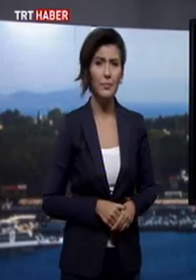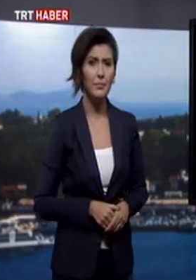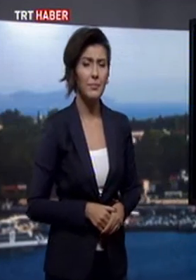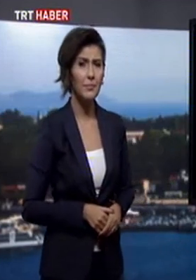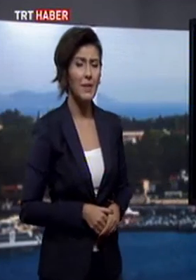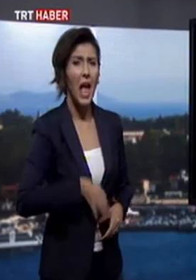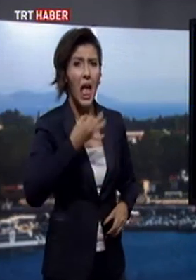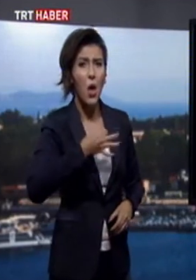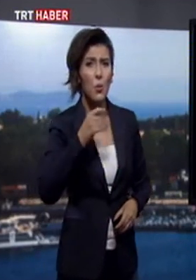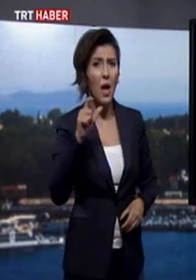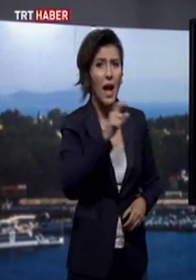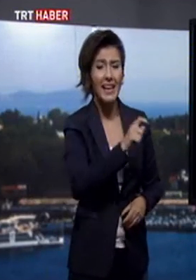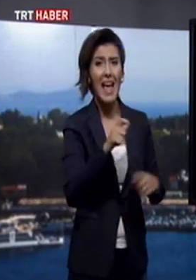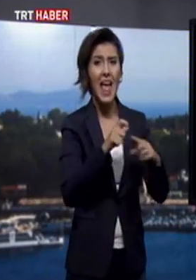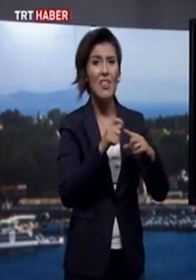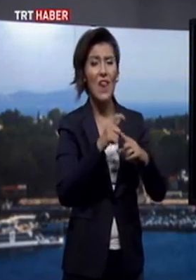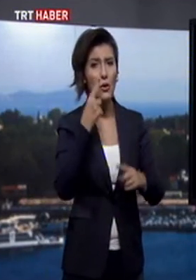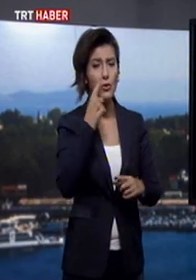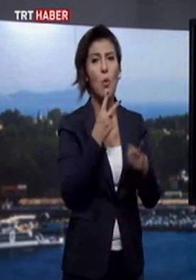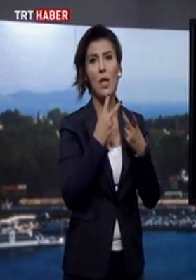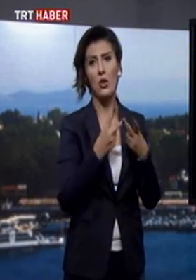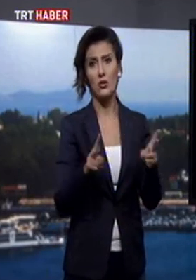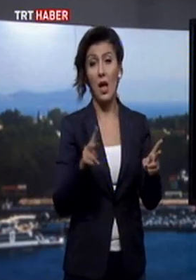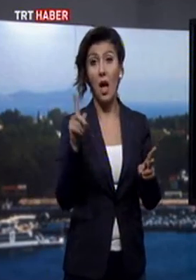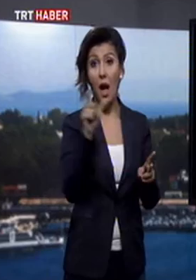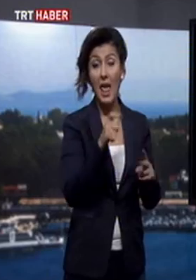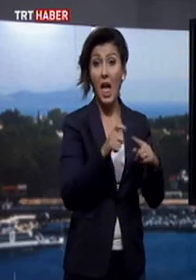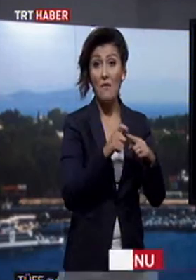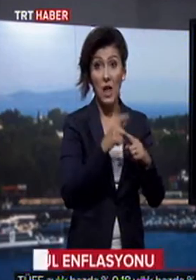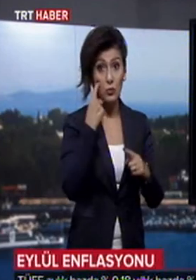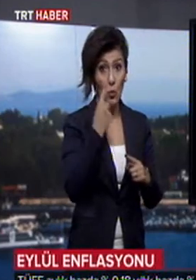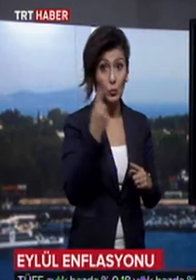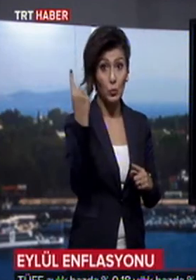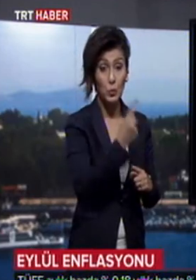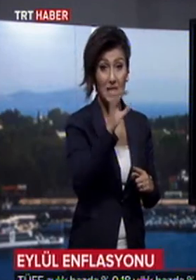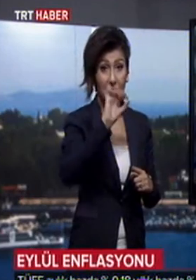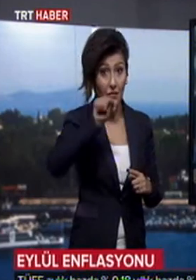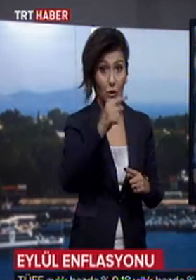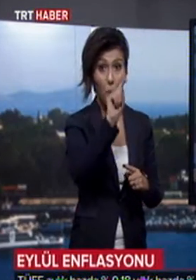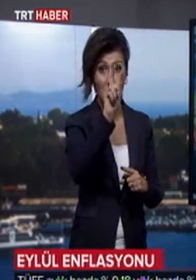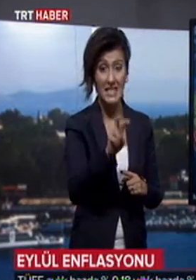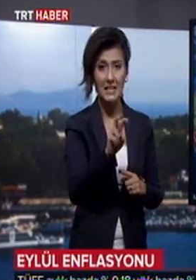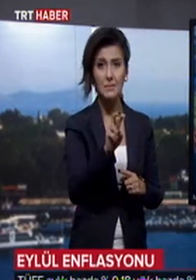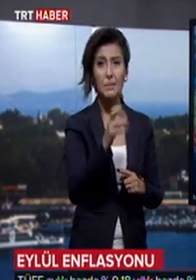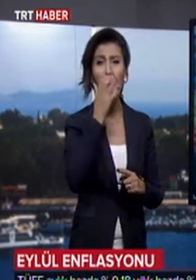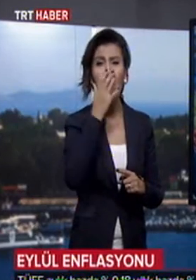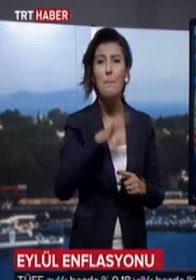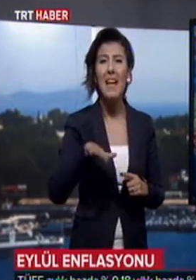Eylül ayı enflasyon rakamları açıklandı. Aylık enflasyon %0,18 ile beklentilerin